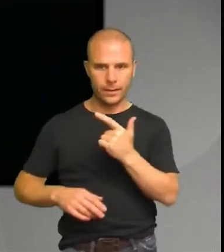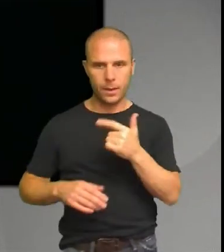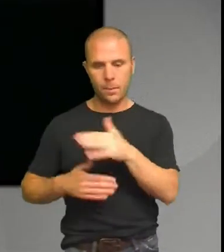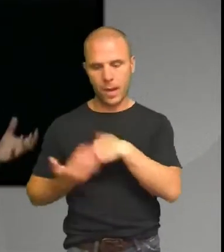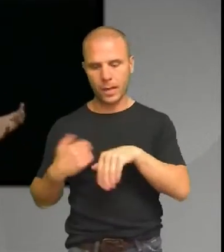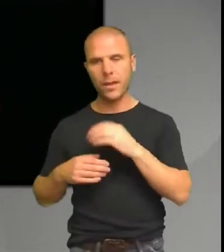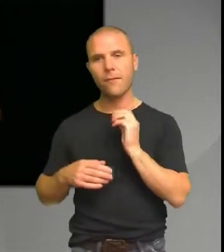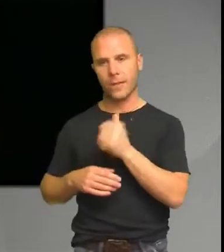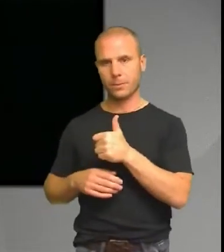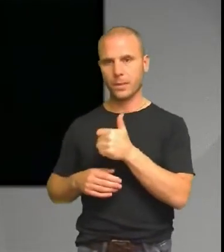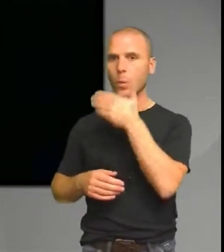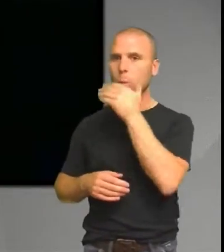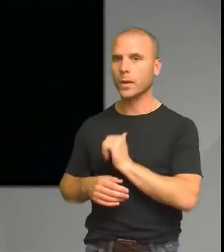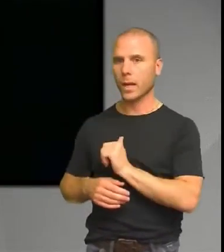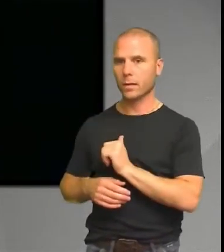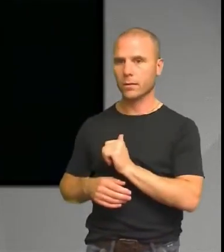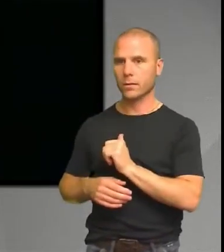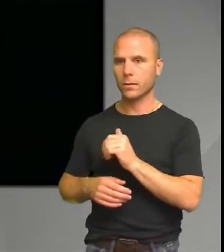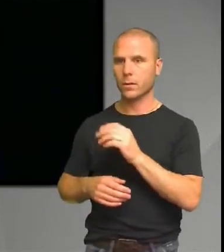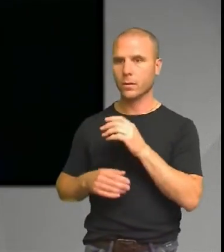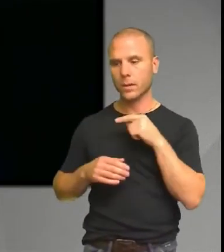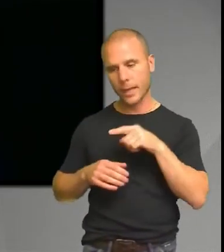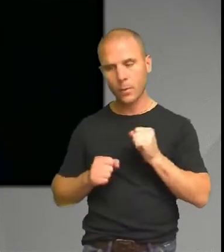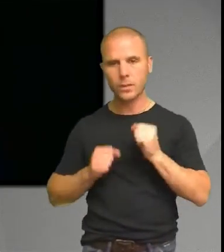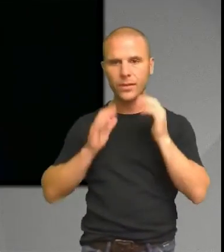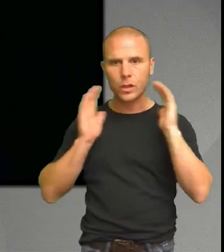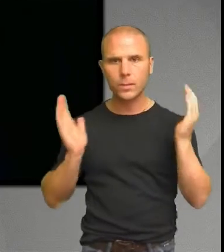Och det här måste tas om hand. Och det ska vi göra genom att konsumera mera.